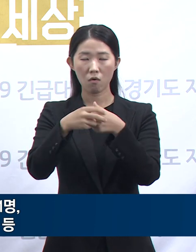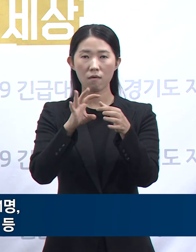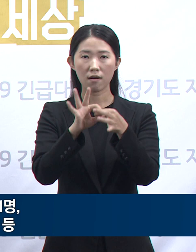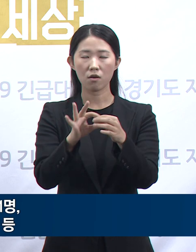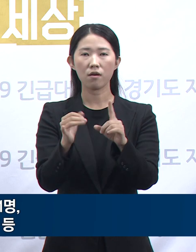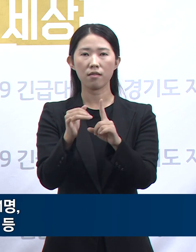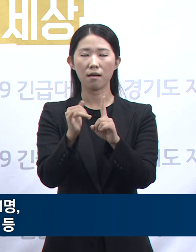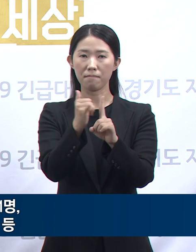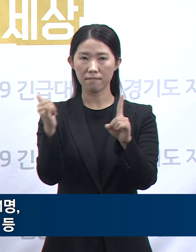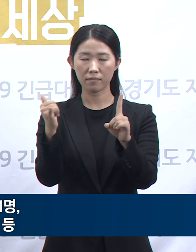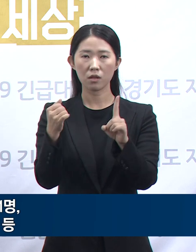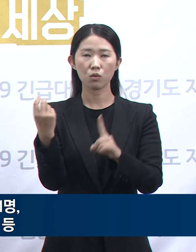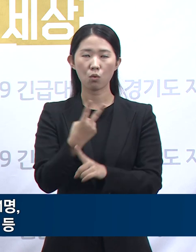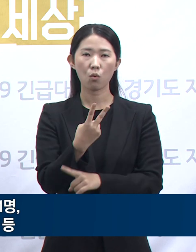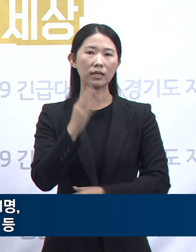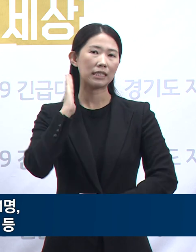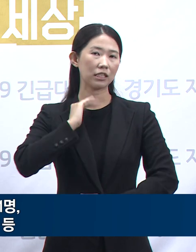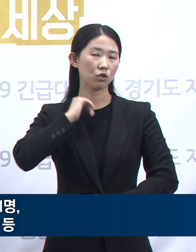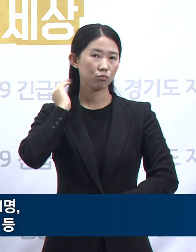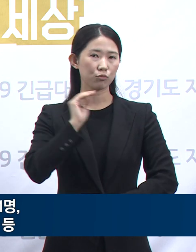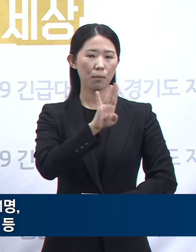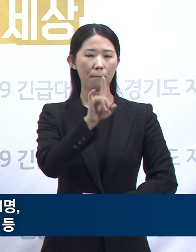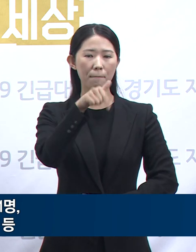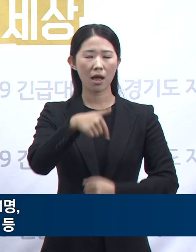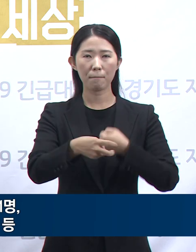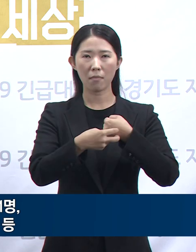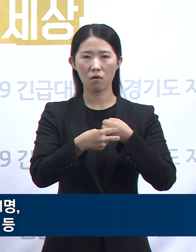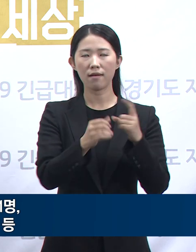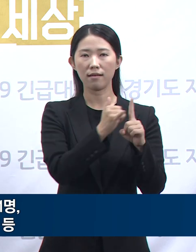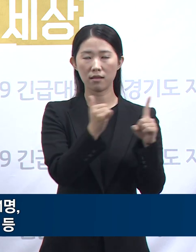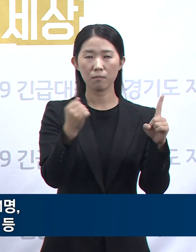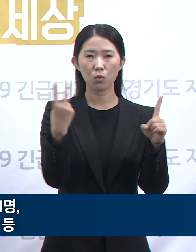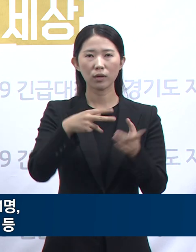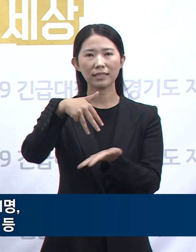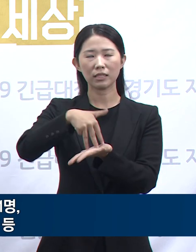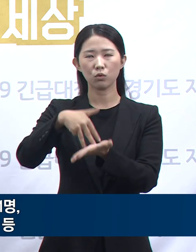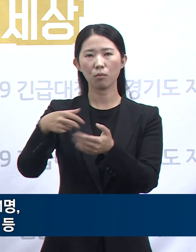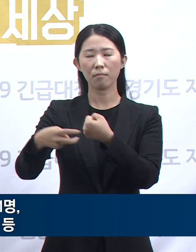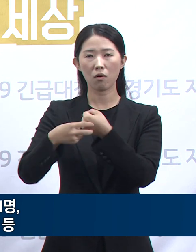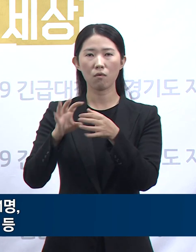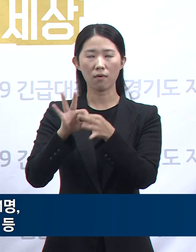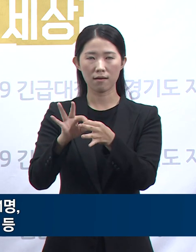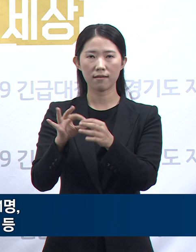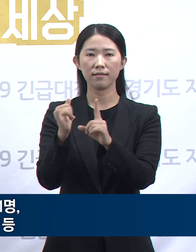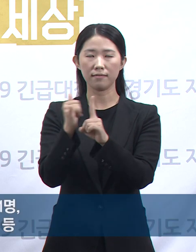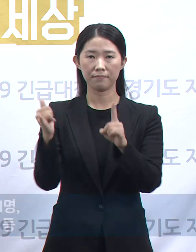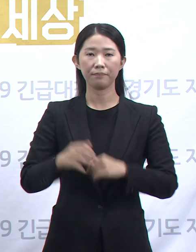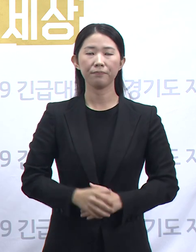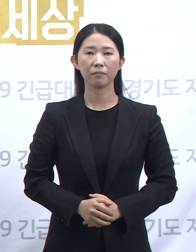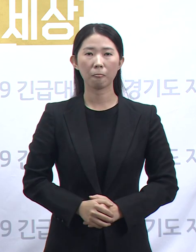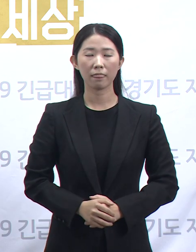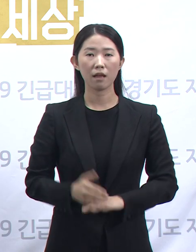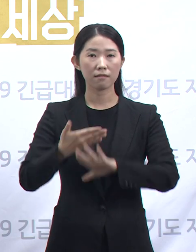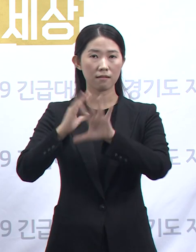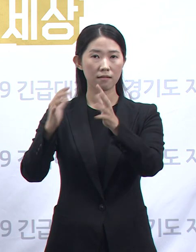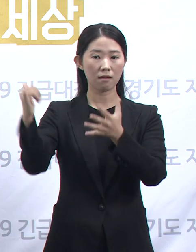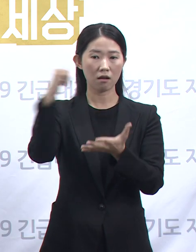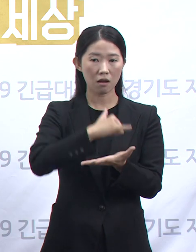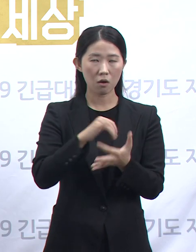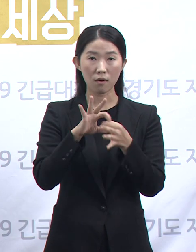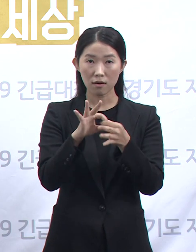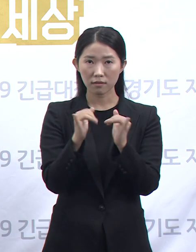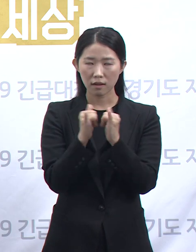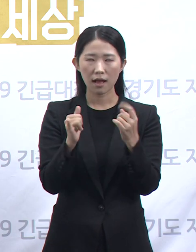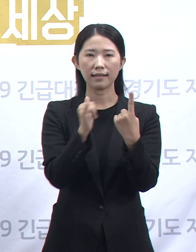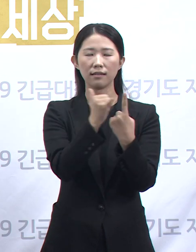1명, 신천 세브란스 관련 1명 등이 발생했습니다. 신규 확진자 중 해외여행 관련 1명이며 감염 공로를 알 수